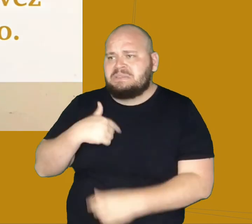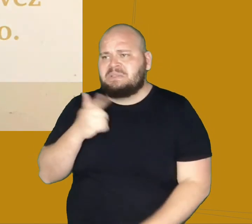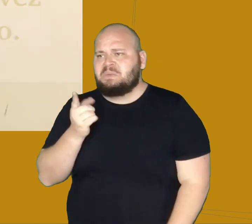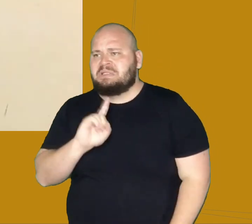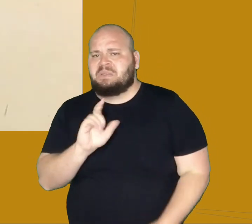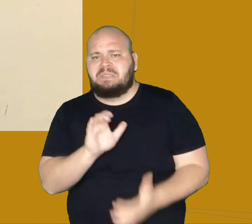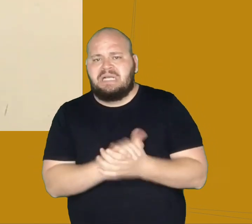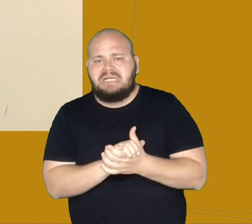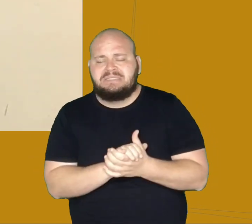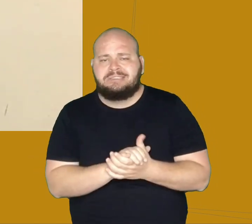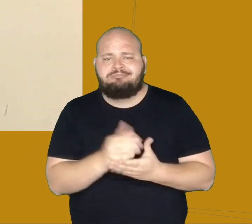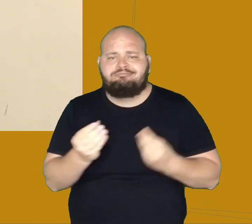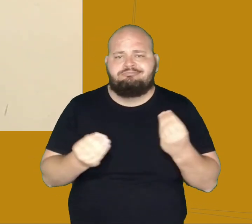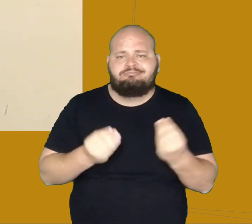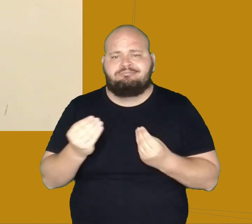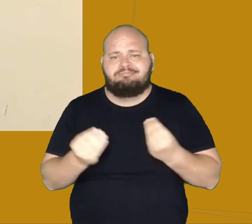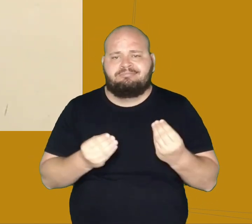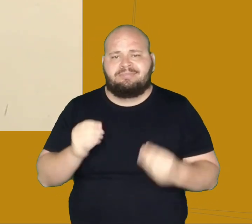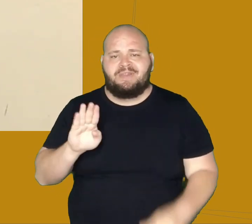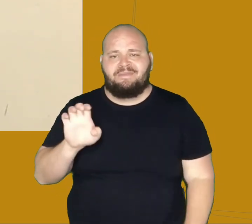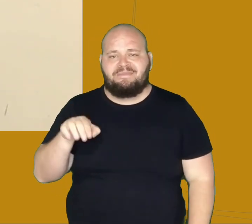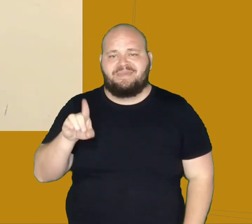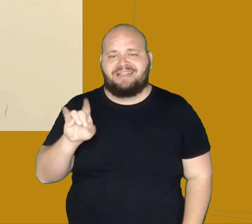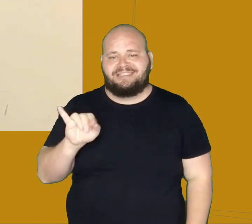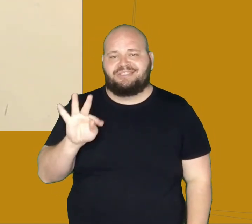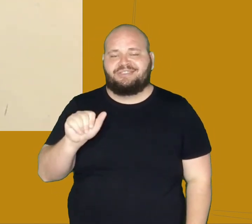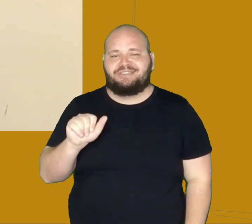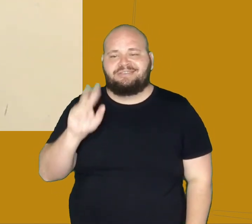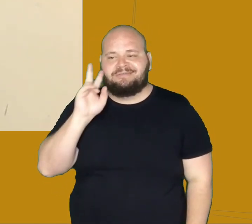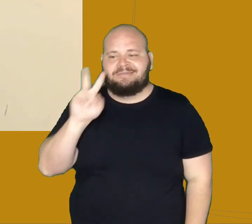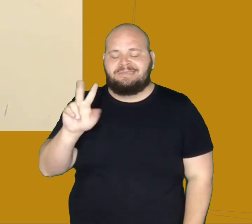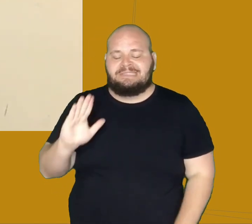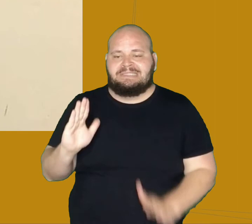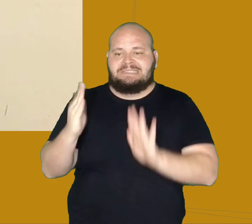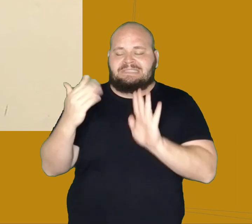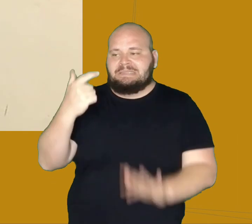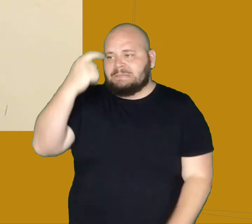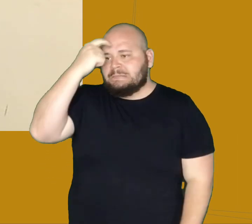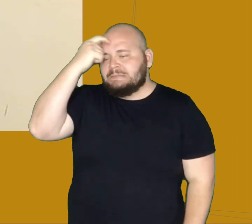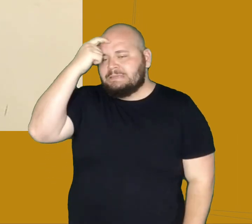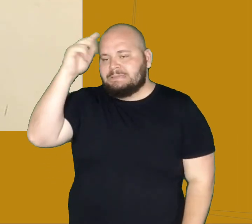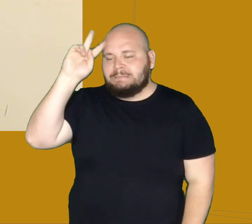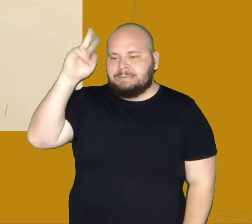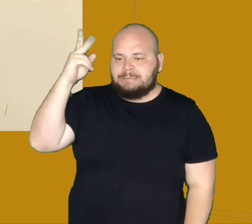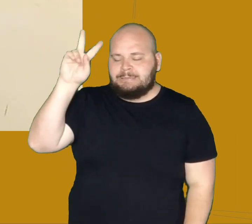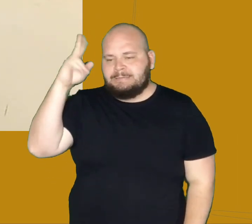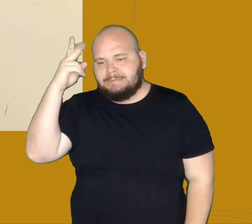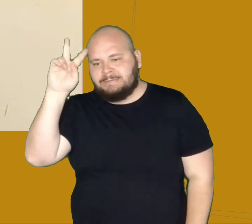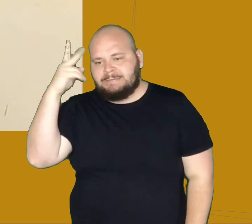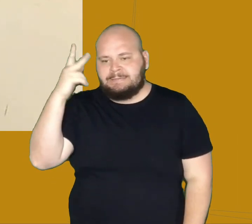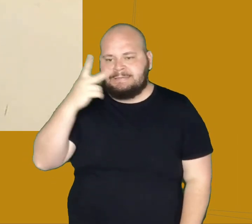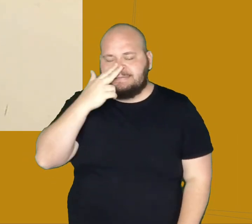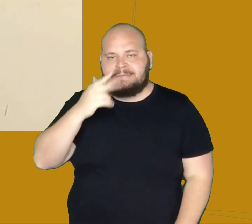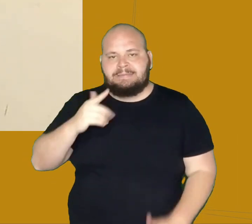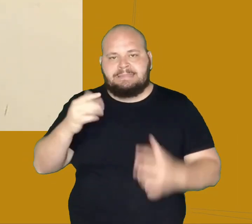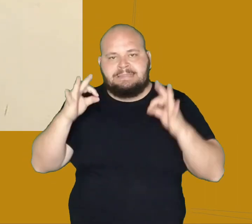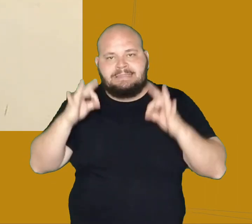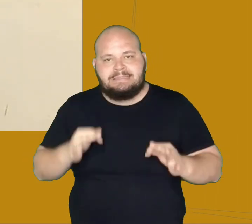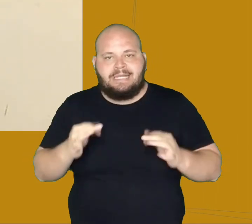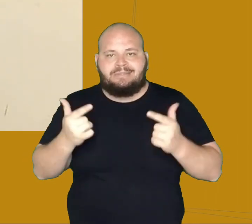O conto encerra-se com Dona Benedita, se defrontando com sua própria consciência, que se mostra sob a aparência de uma